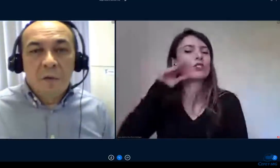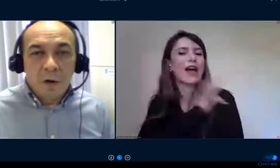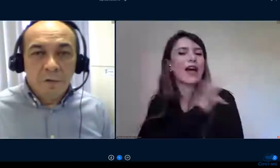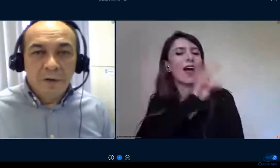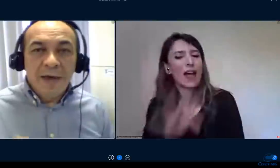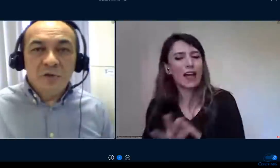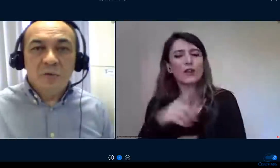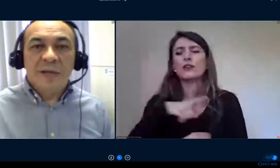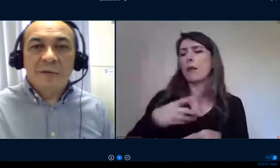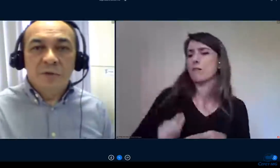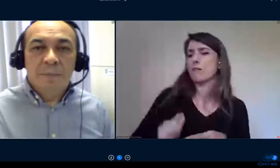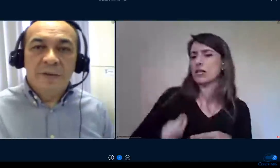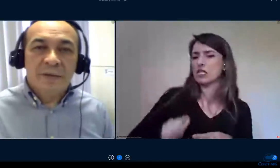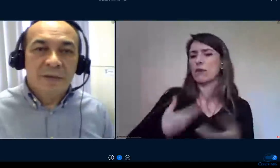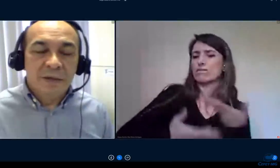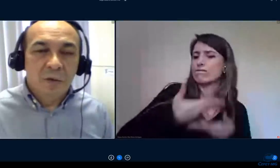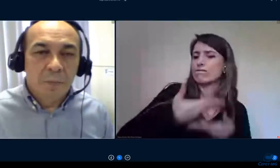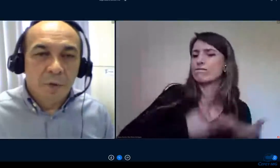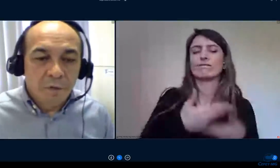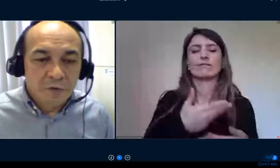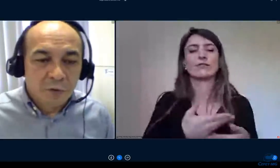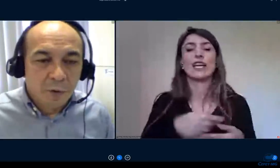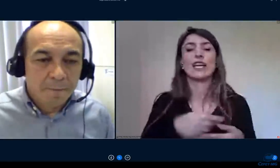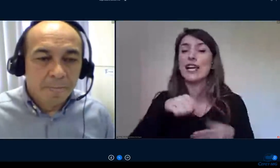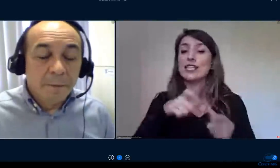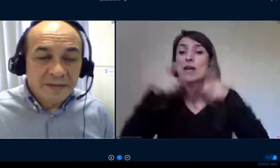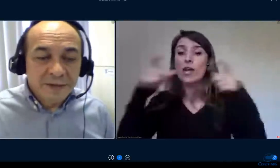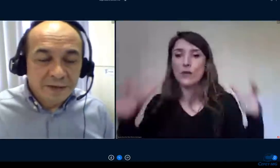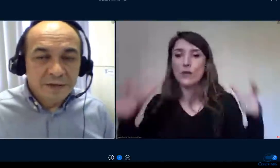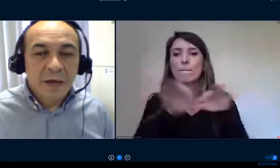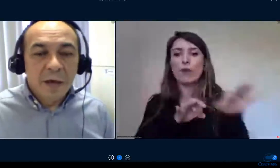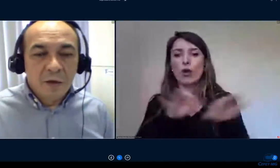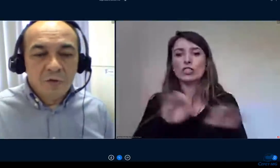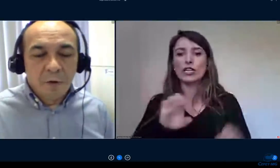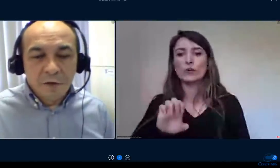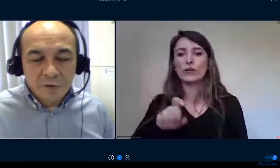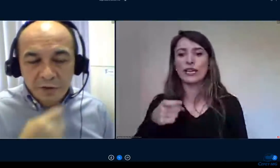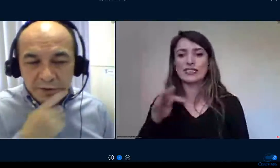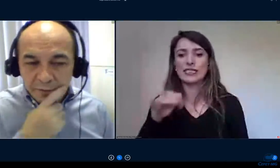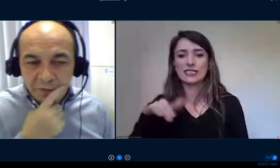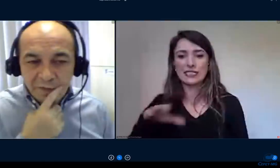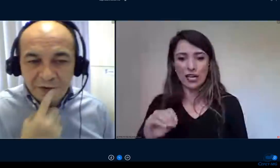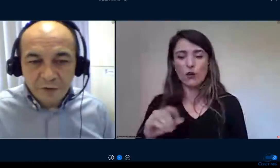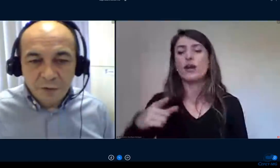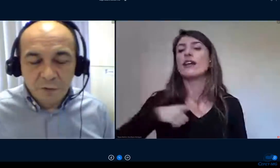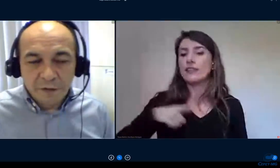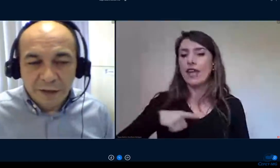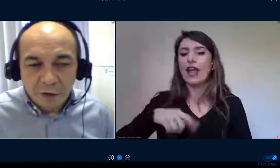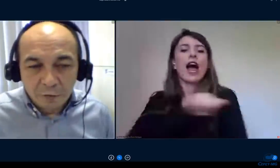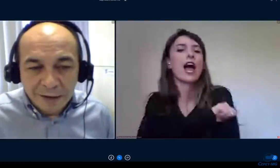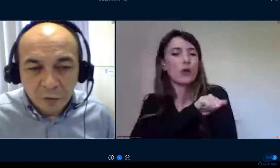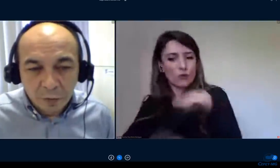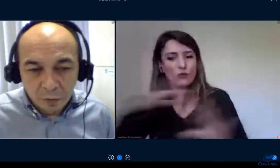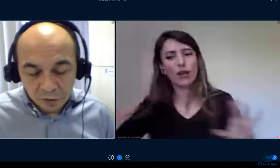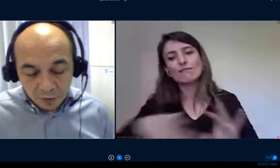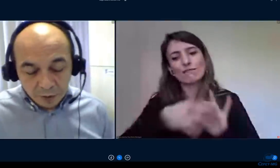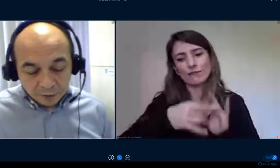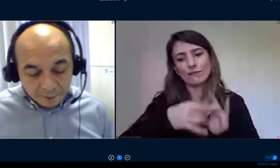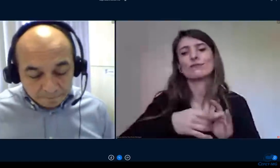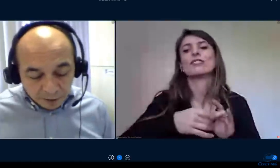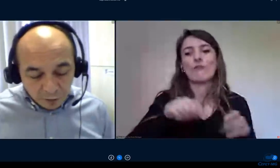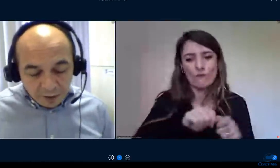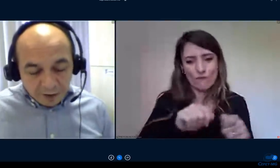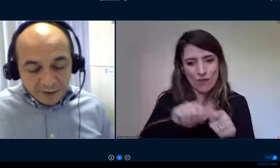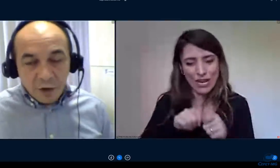ele envolve resultados de pesquisa que o professor de pesquisas que os professores desenvolveram no Instituto Federal de Mato Grosso